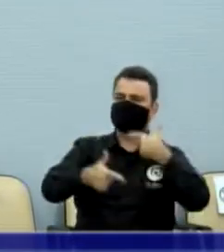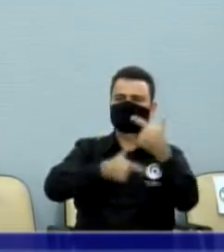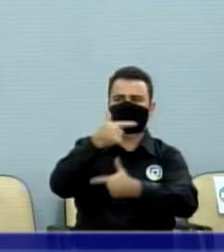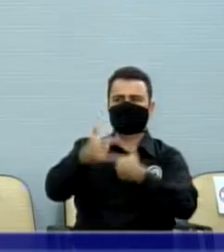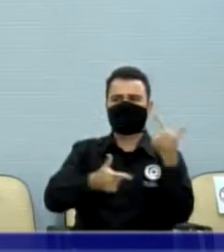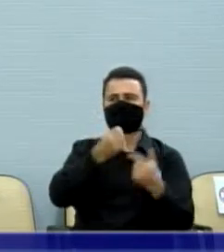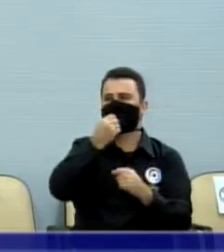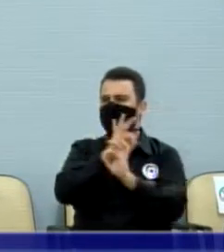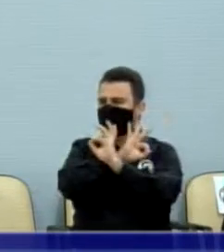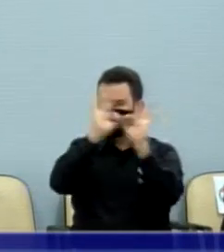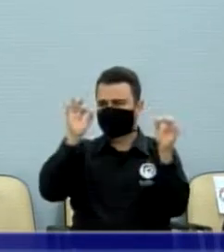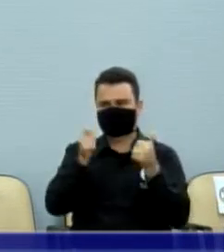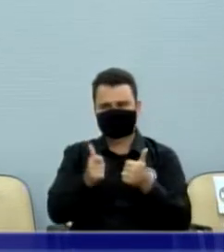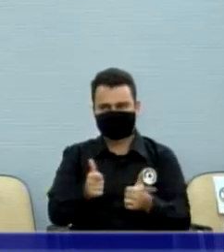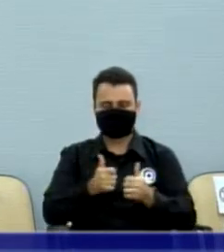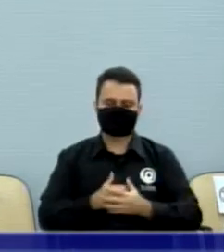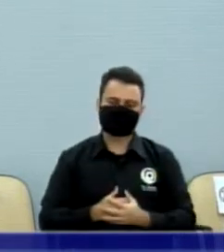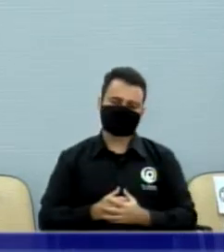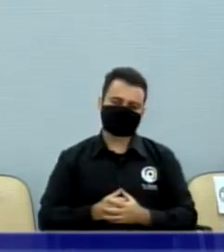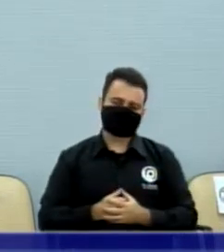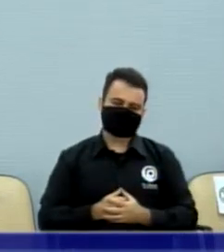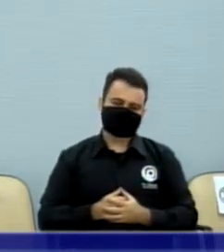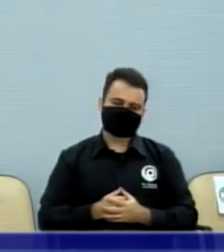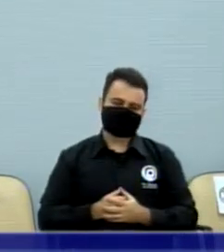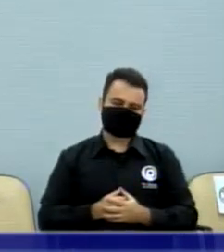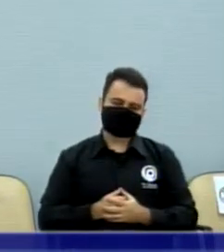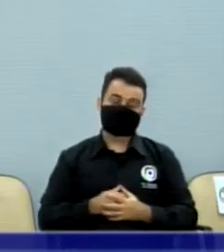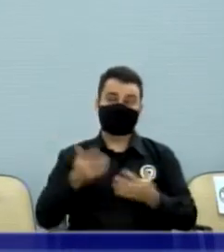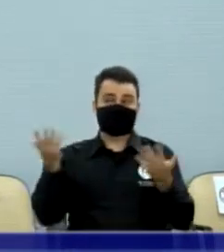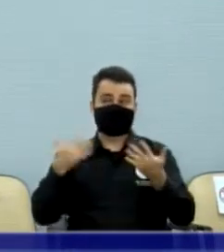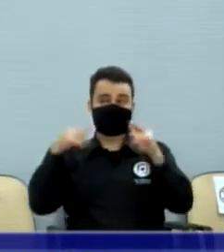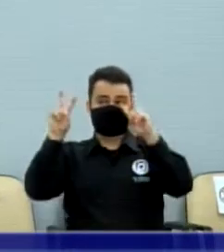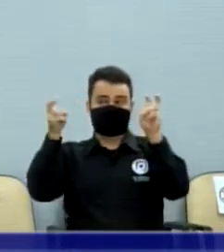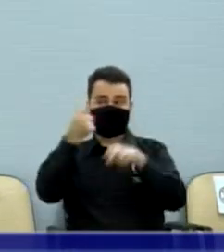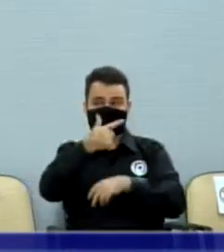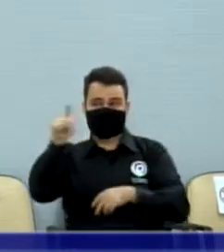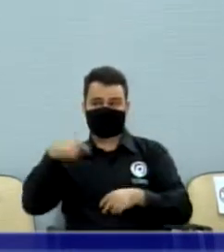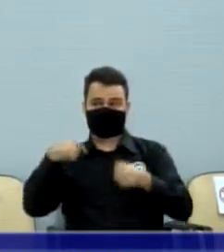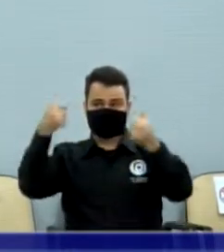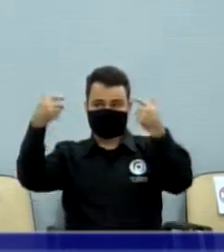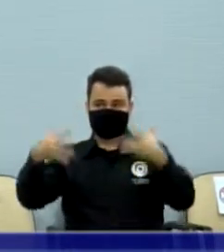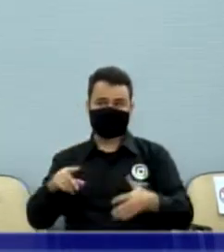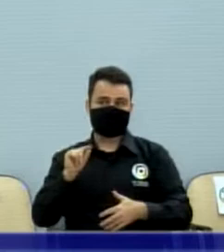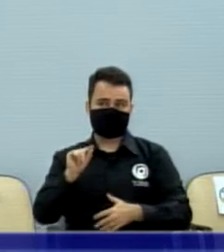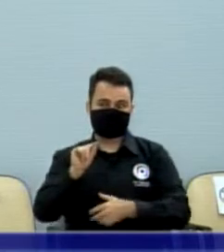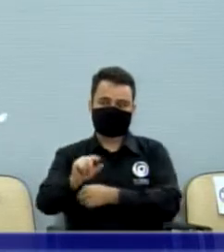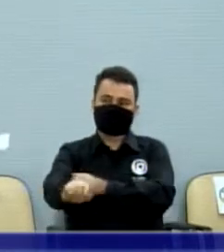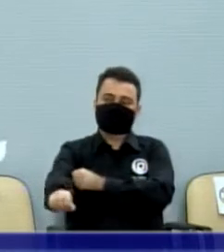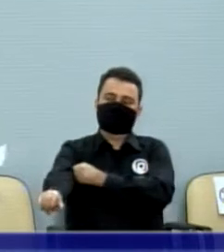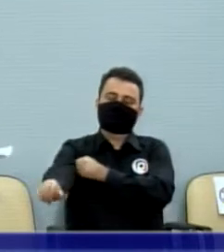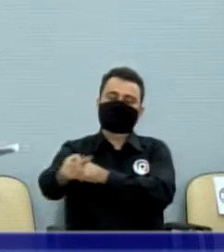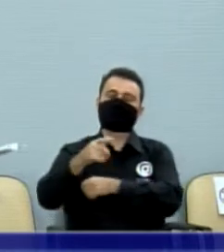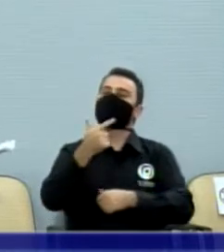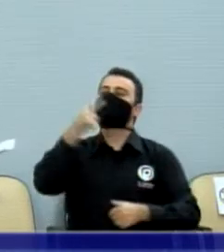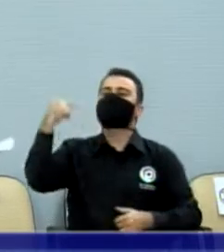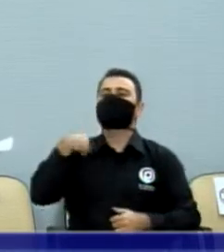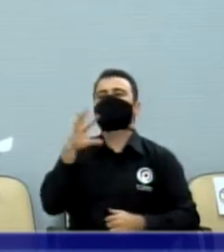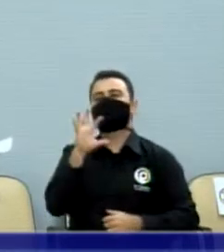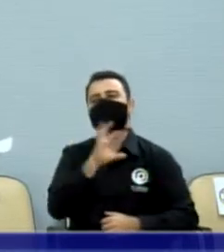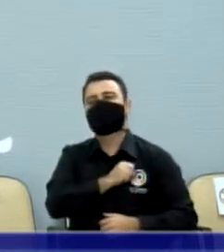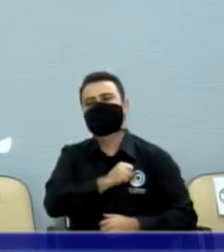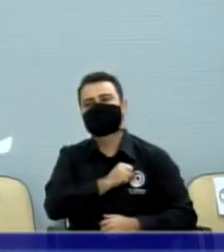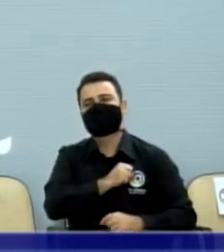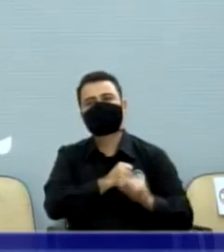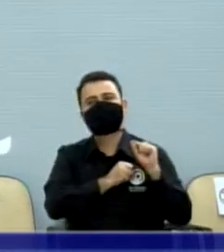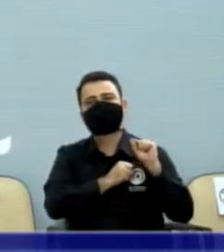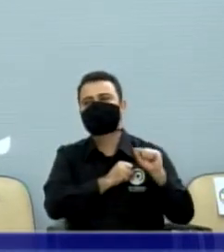que ela faz. Bom, vamos mudar um pouco o assunto aqui então? Vamos falar de uma coisa que eu também sou apaixonado, que todo mundo aqui acha